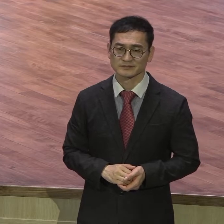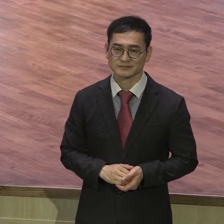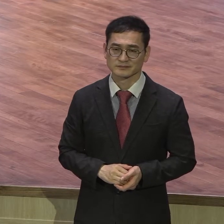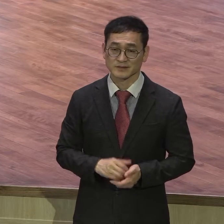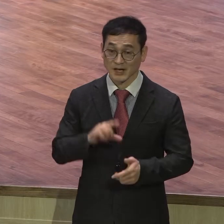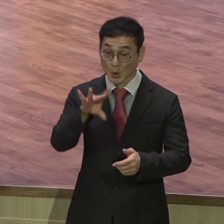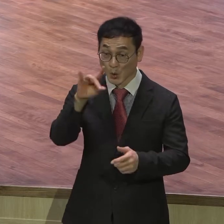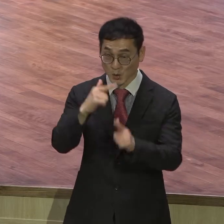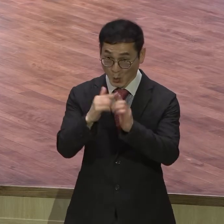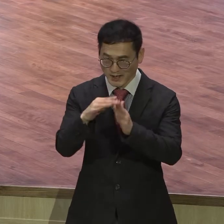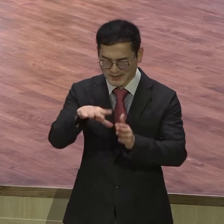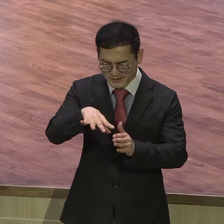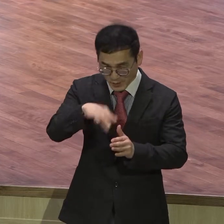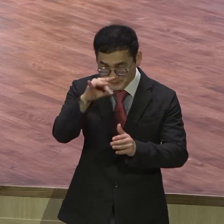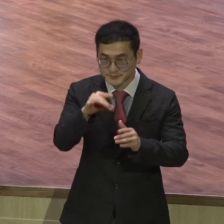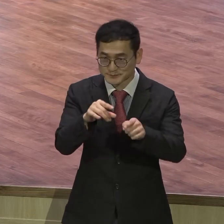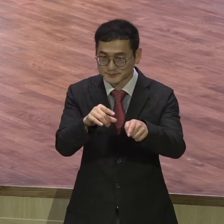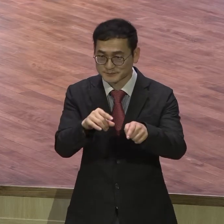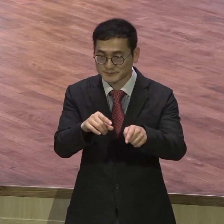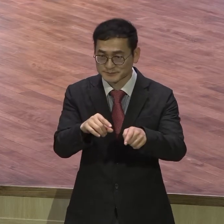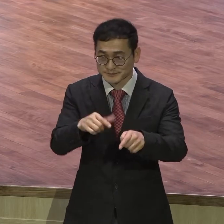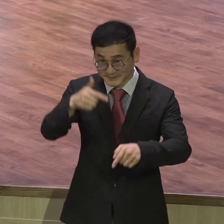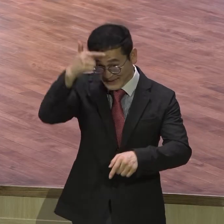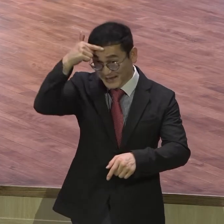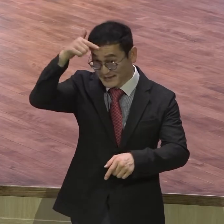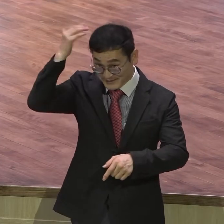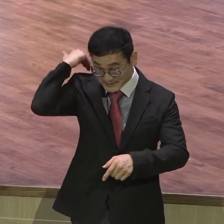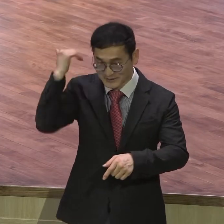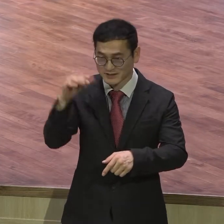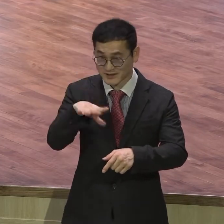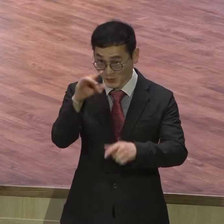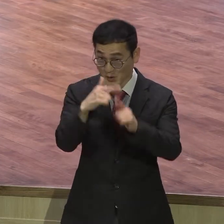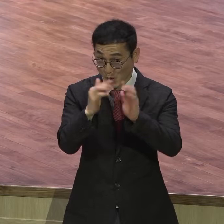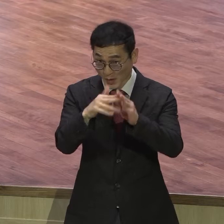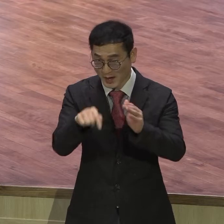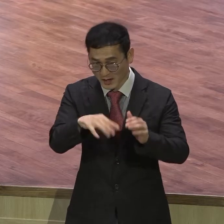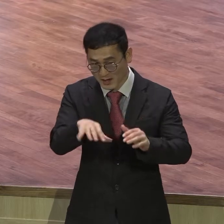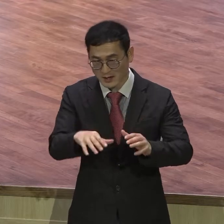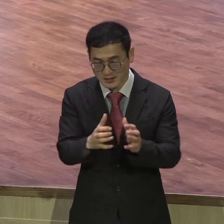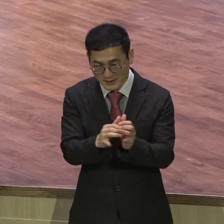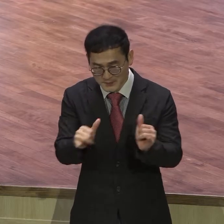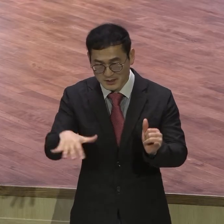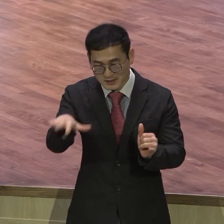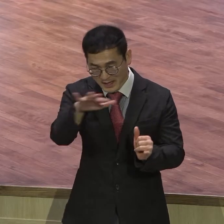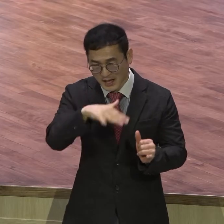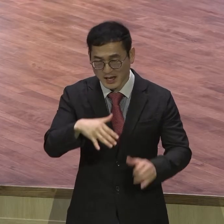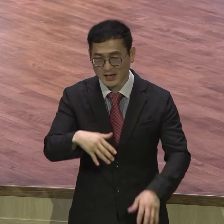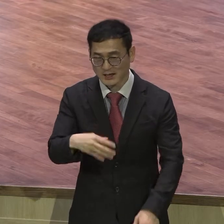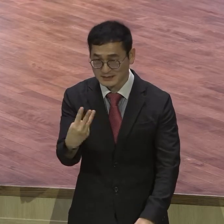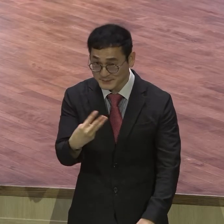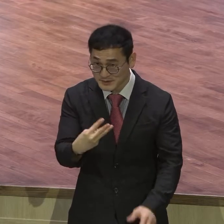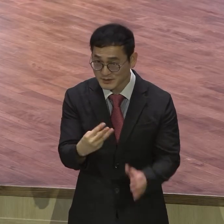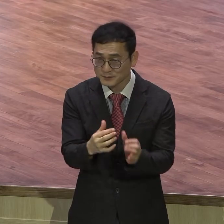삼첨어시 올라오니까 다 바쳤단 말이야 재산을. 그러니까 바나바가 확 뜨잖아요. 그러니까